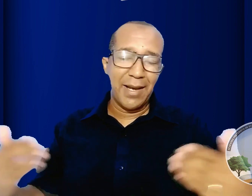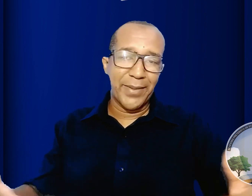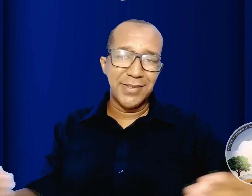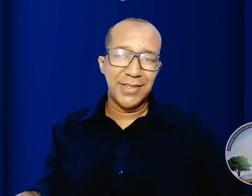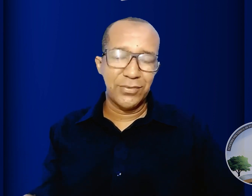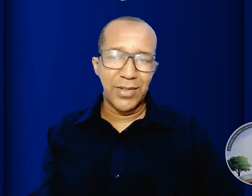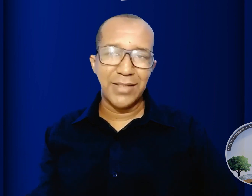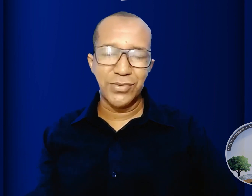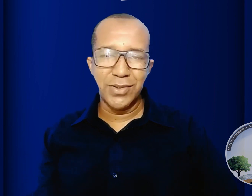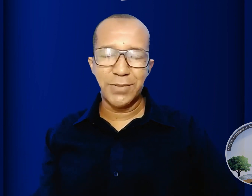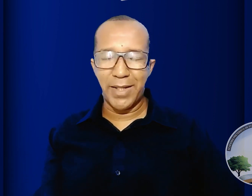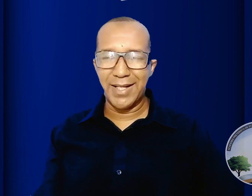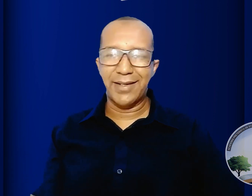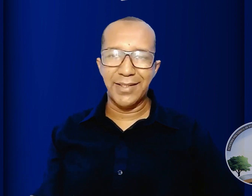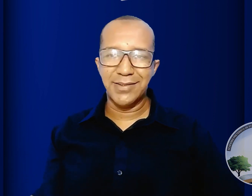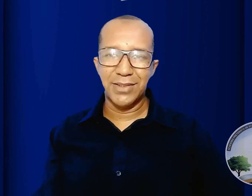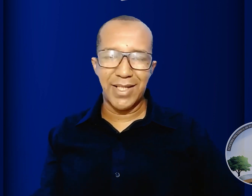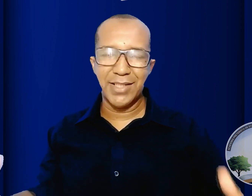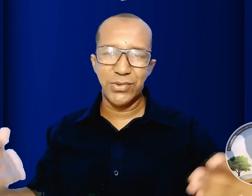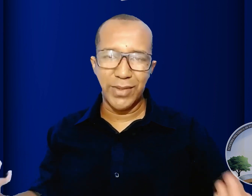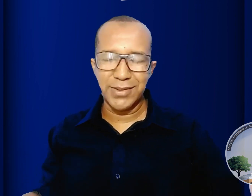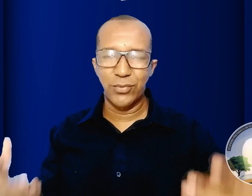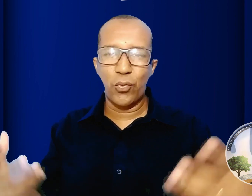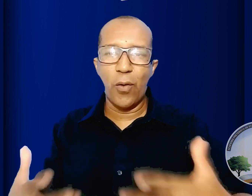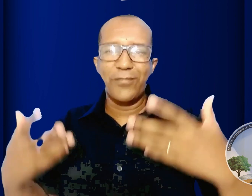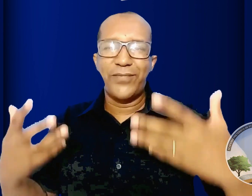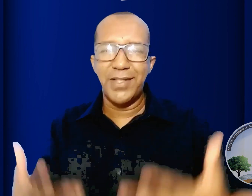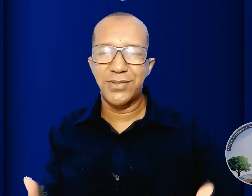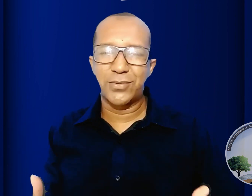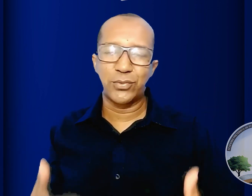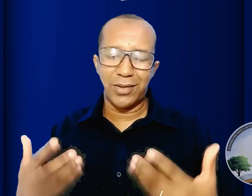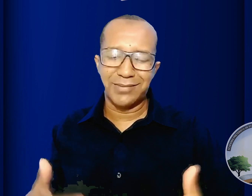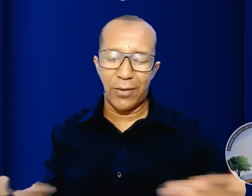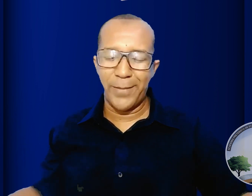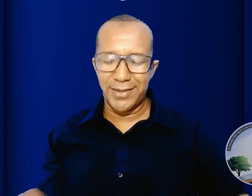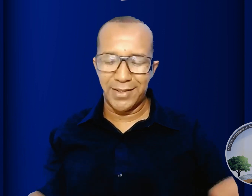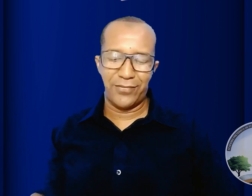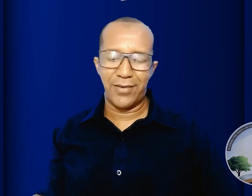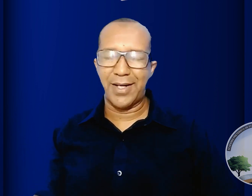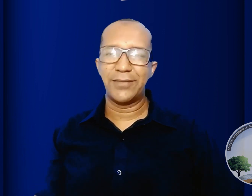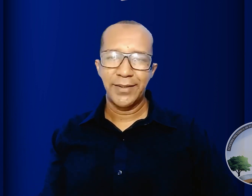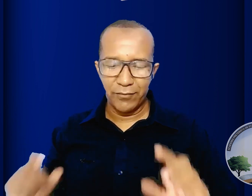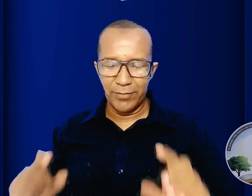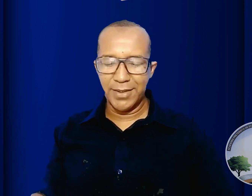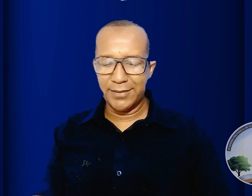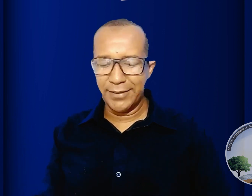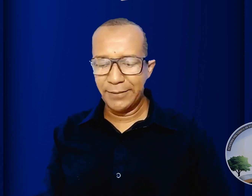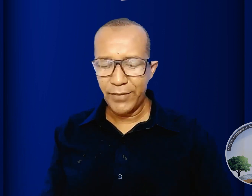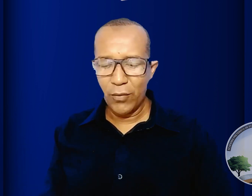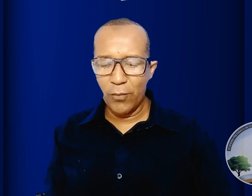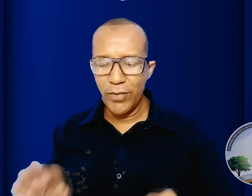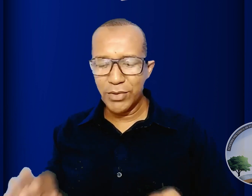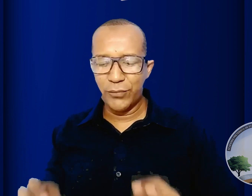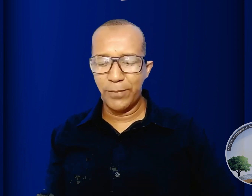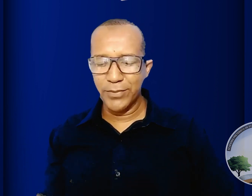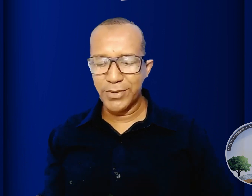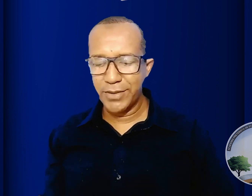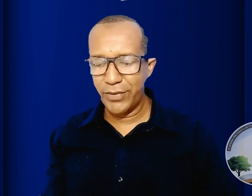apresentam razões para a crença da ressurreição do corpo físico totalmente equivocado vamos entender como isso foi possível e